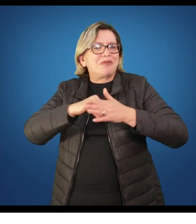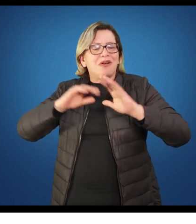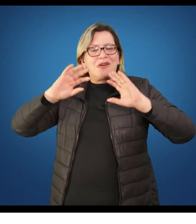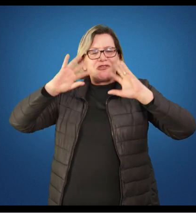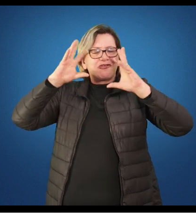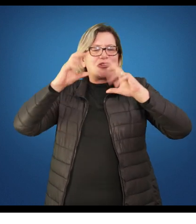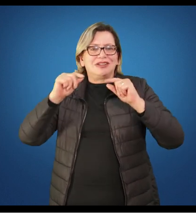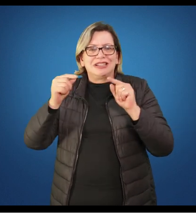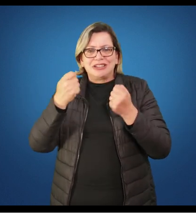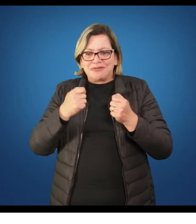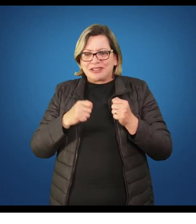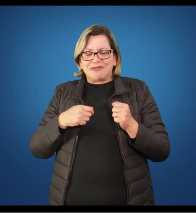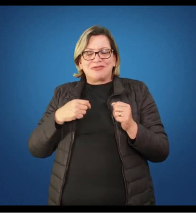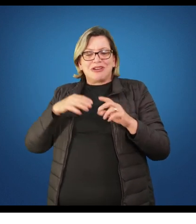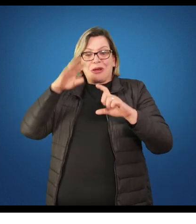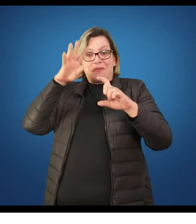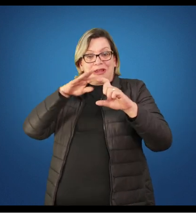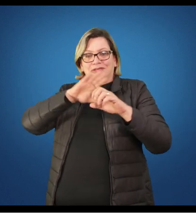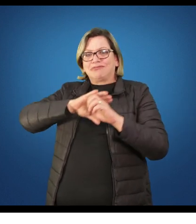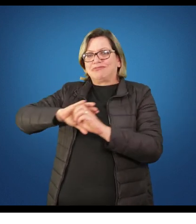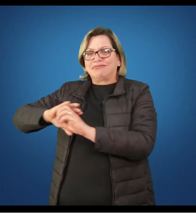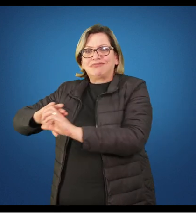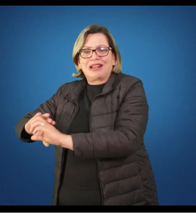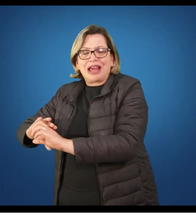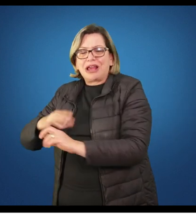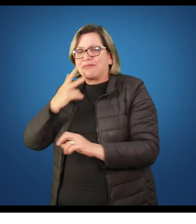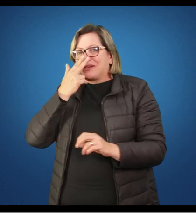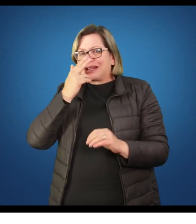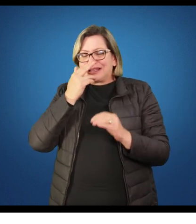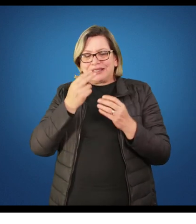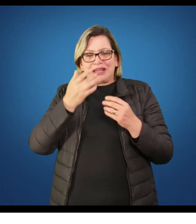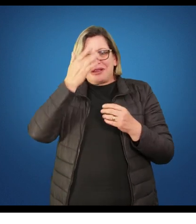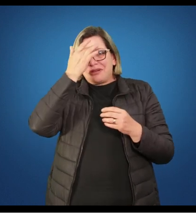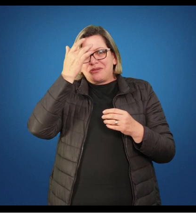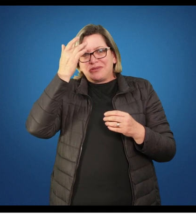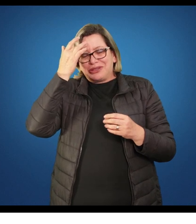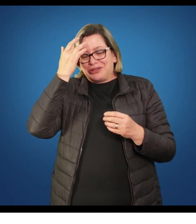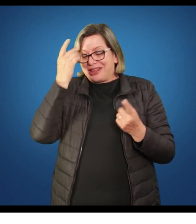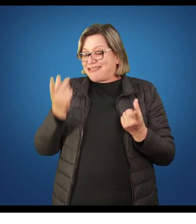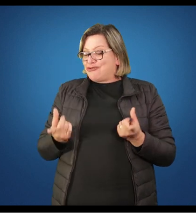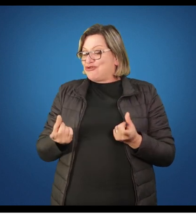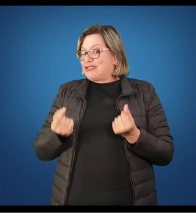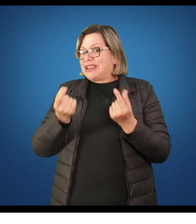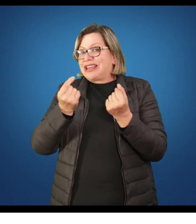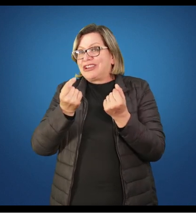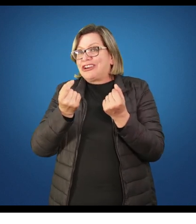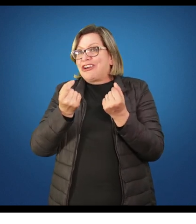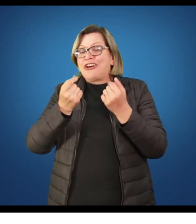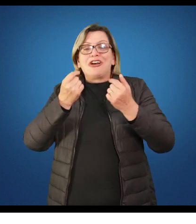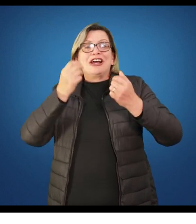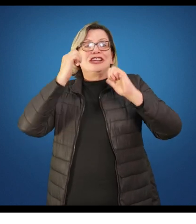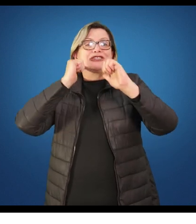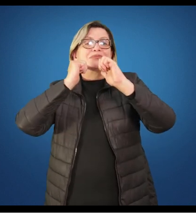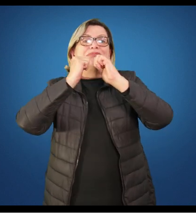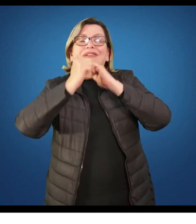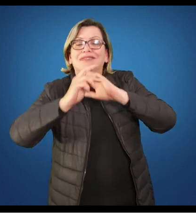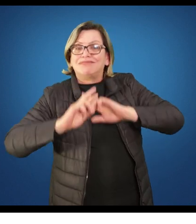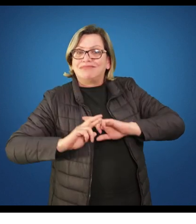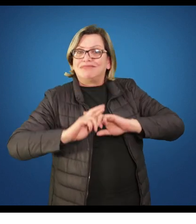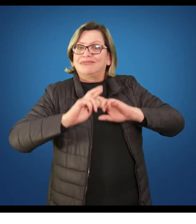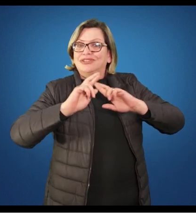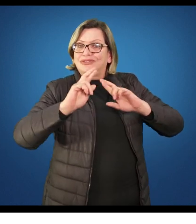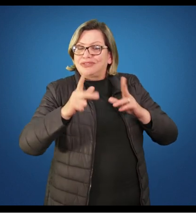aquela ideia de que determinadas classes sociais jogam determinados jogos, praticam determinados